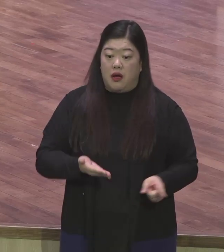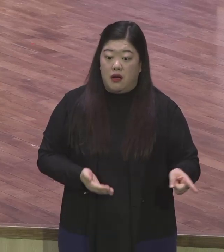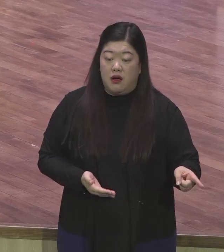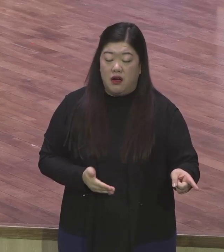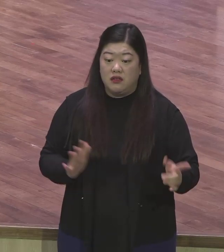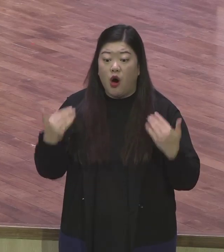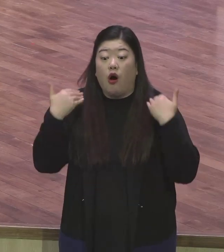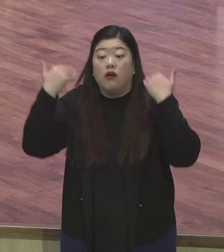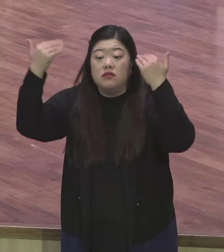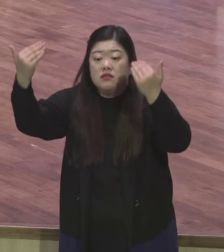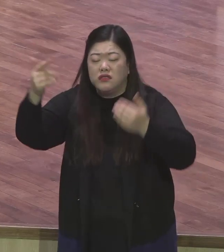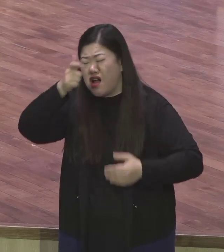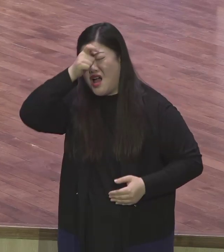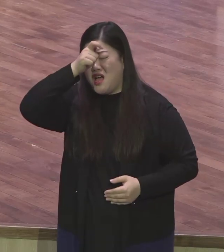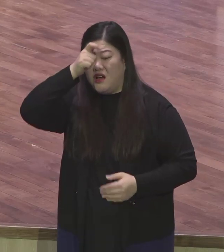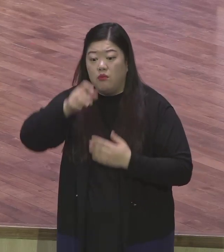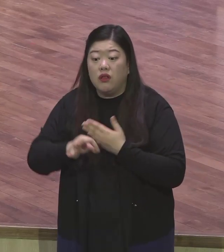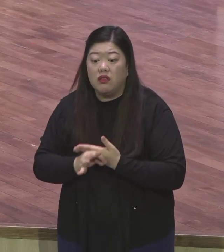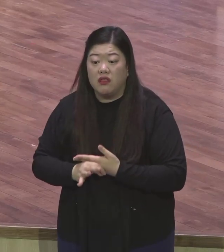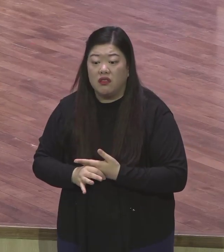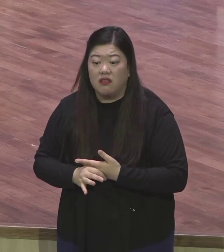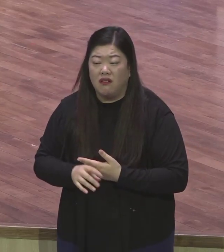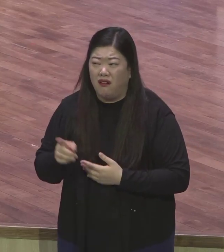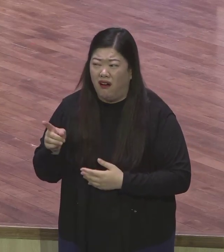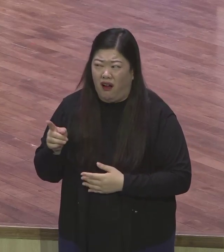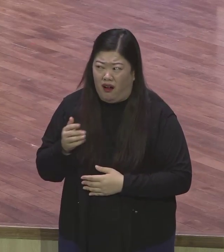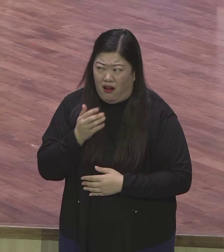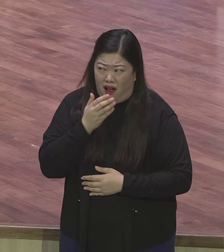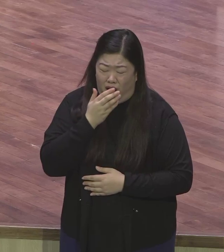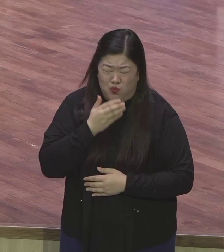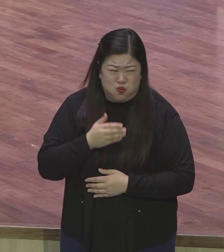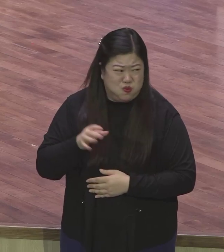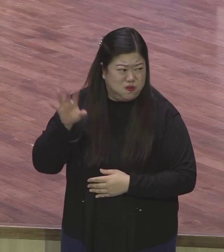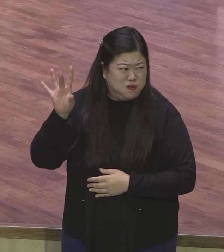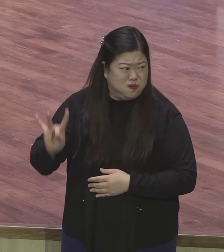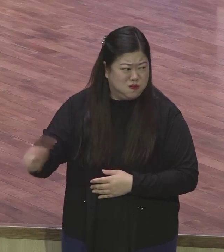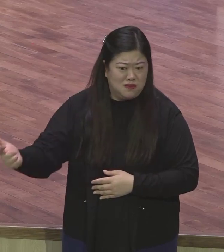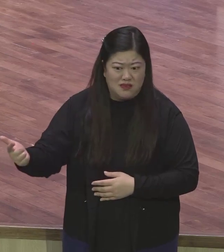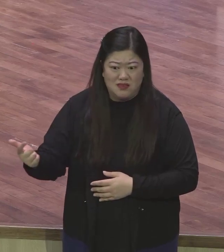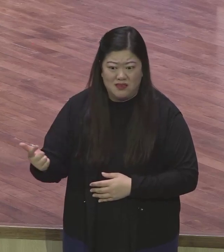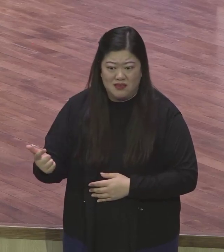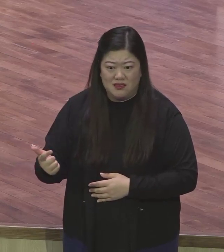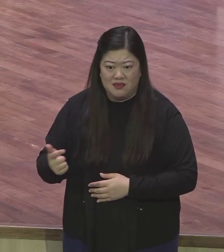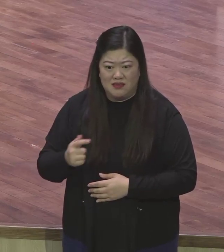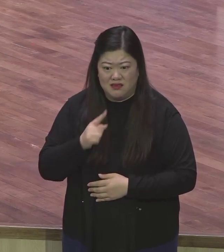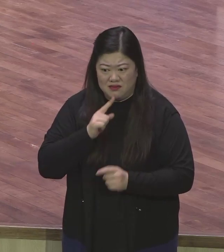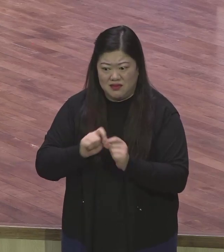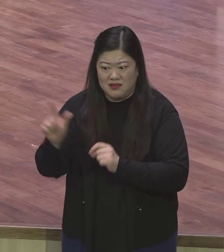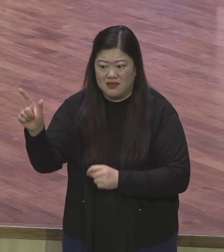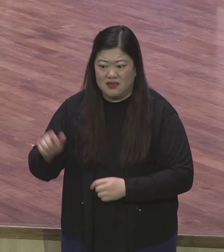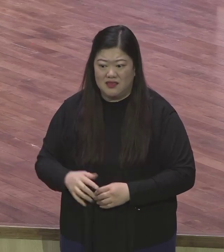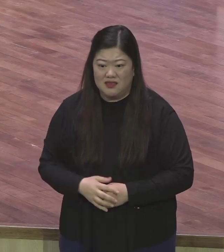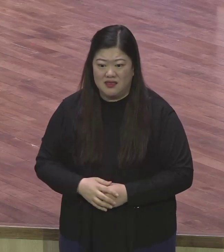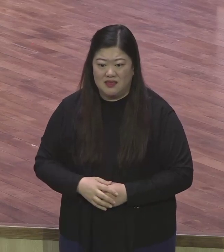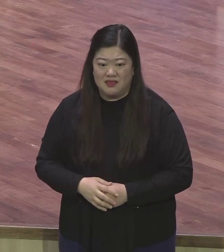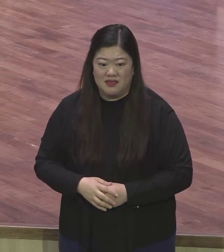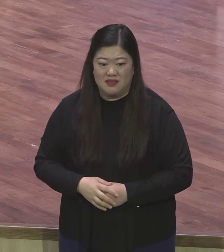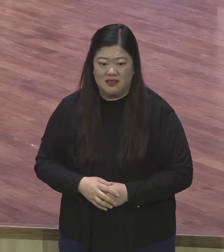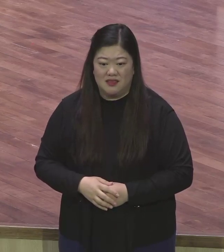사람이 끝까지 고집하고 싸우고 분장합니까 그래 안 합니다 그냥 그래 아 그렇게 그 딱 한계가 드러나